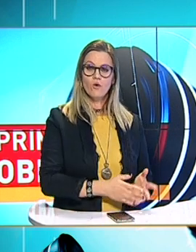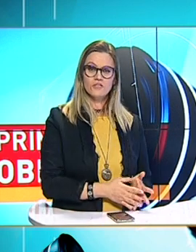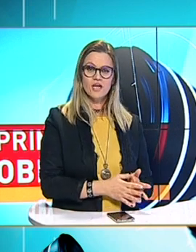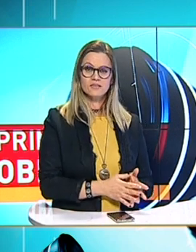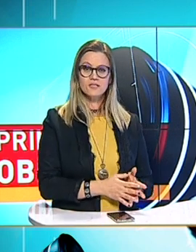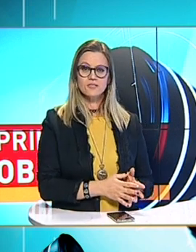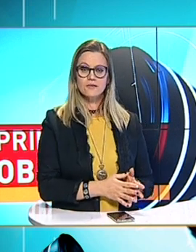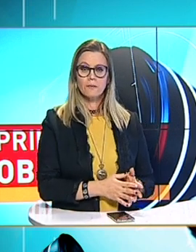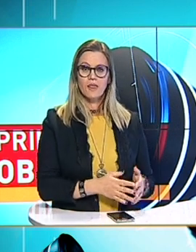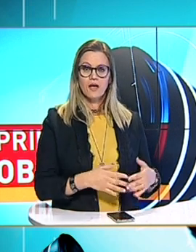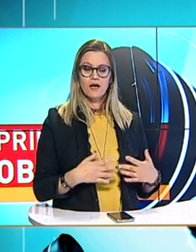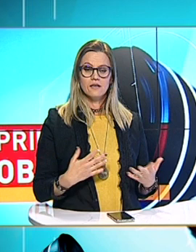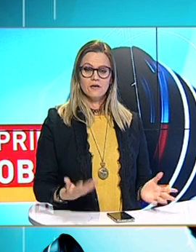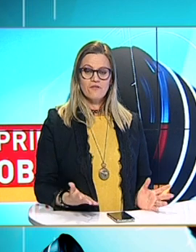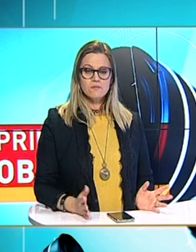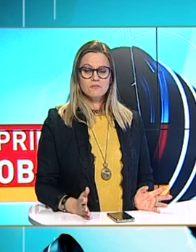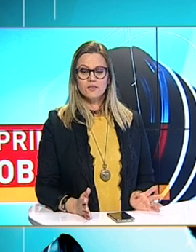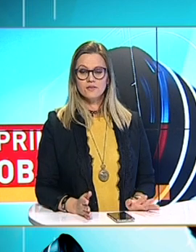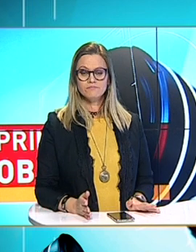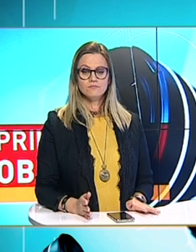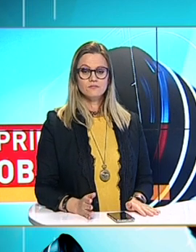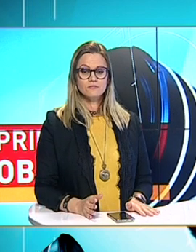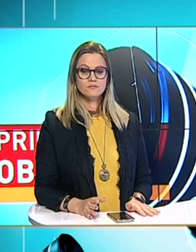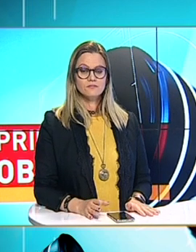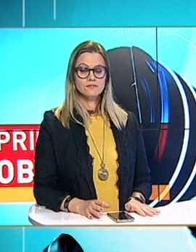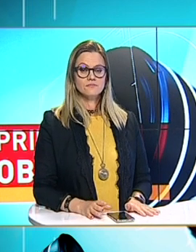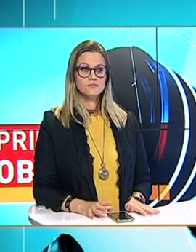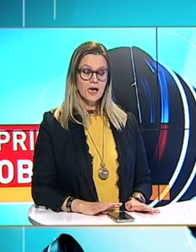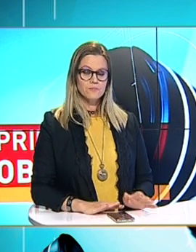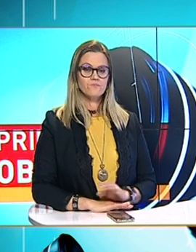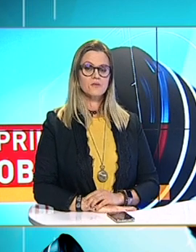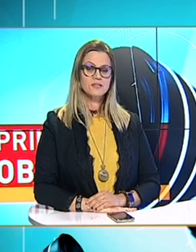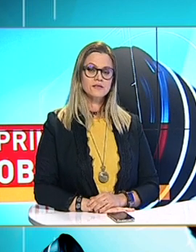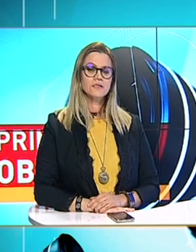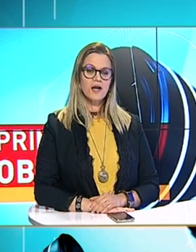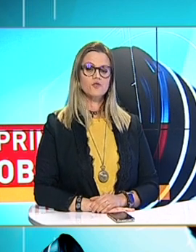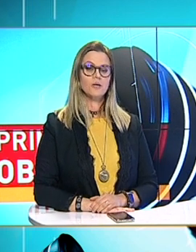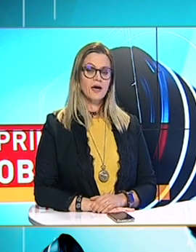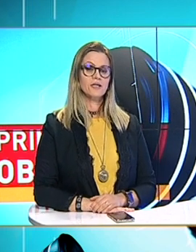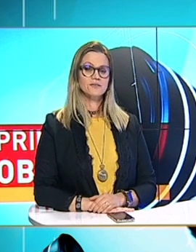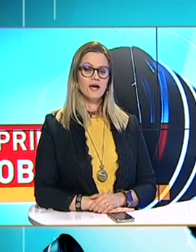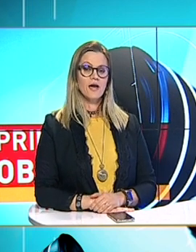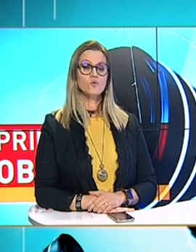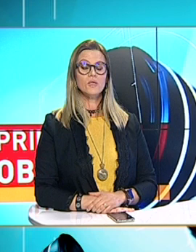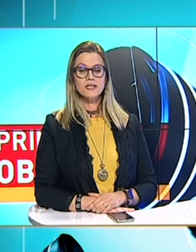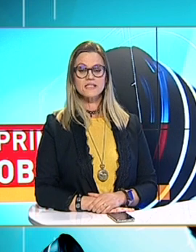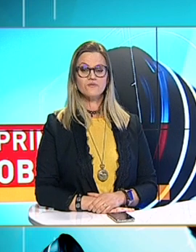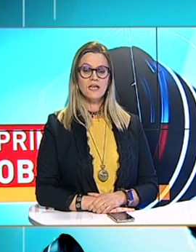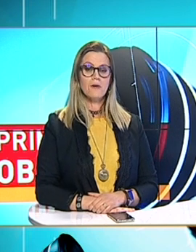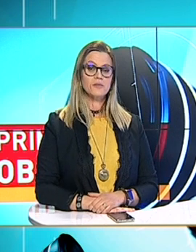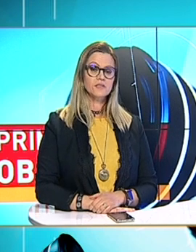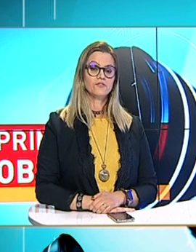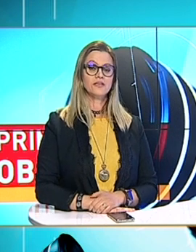oficialități Aceste imagini care rulează acum Sunt imagini pe care le-am pules